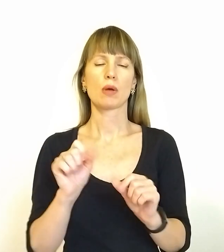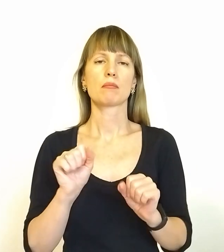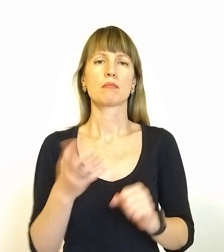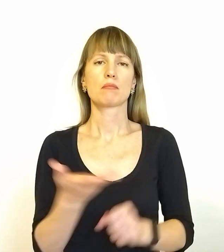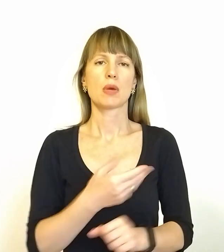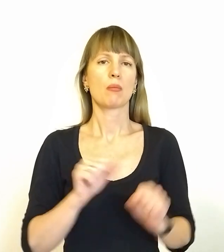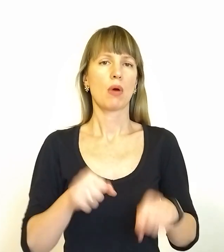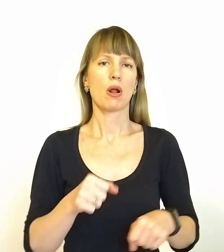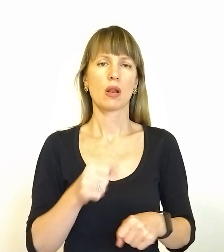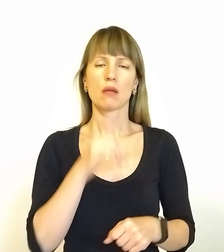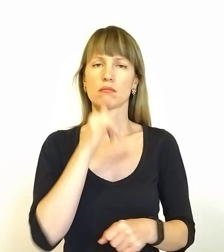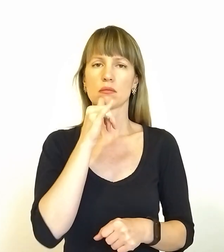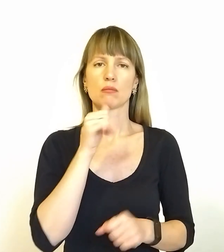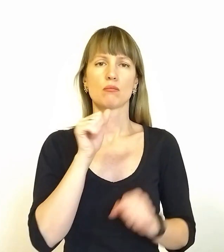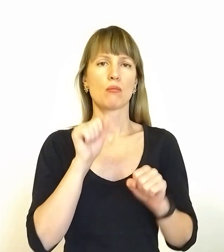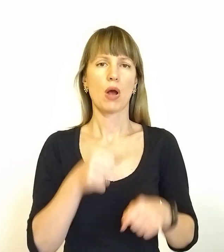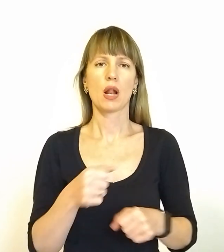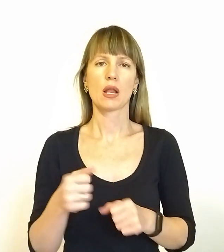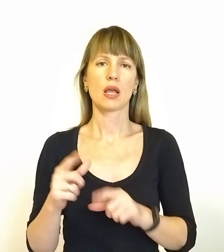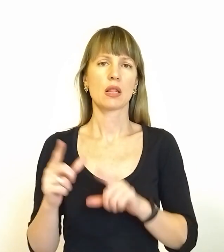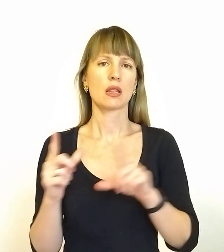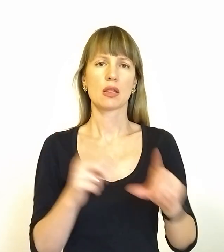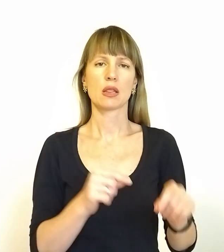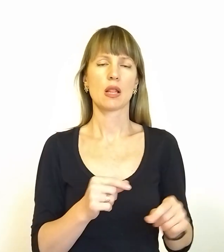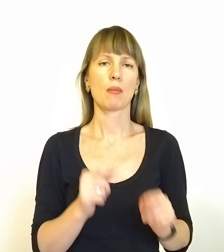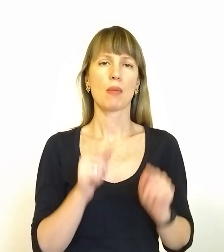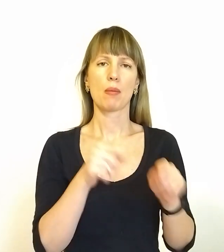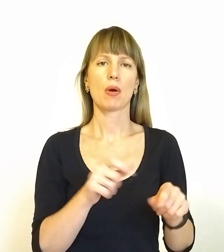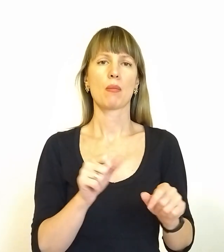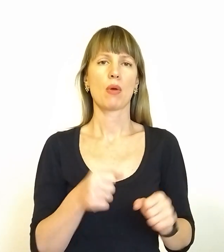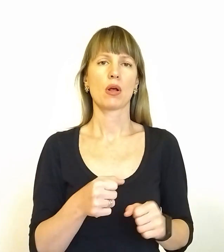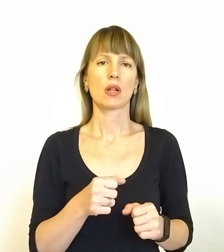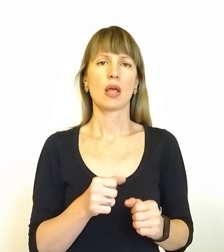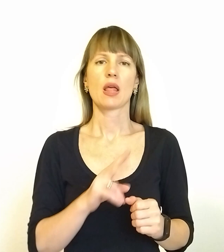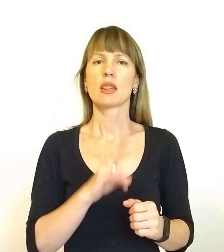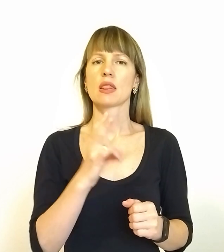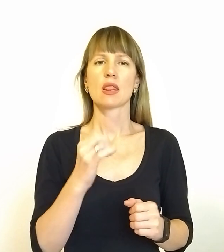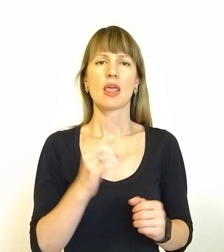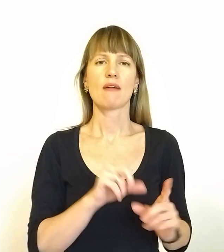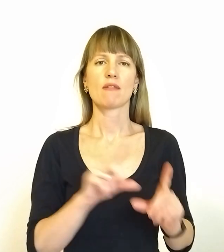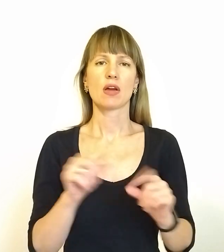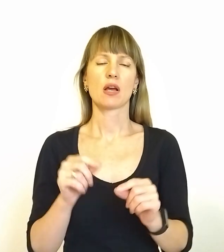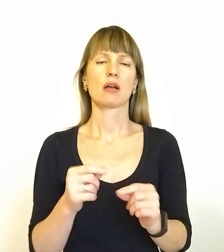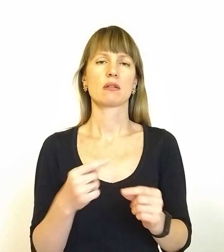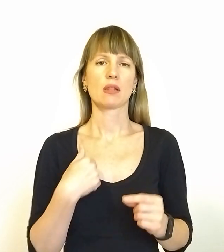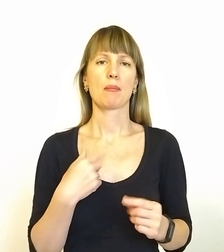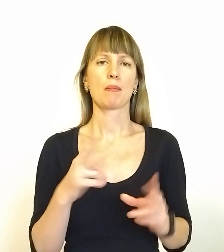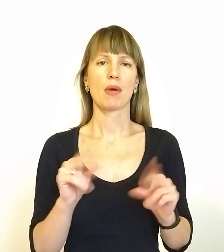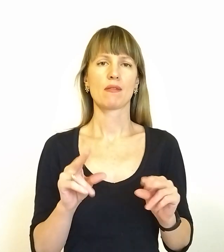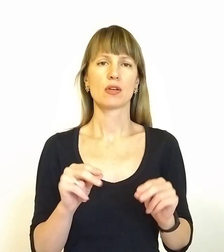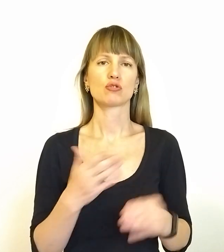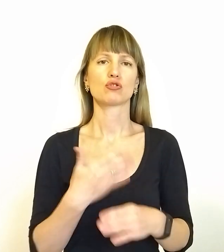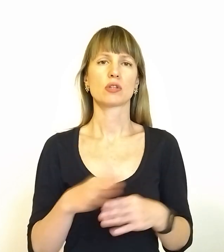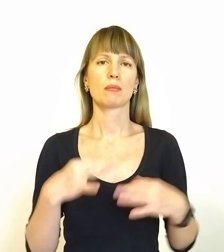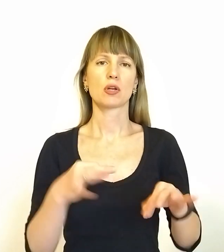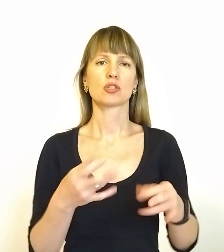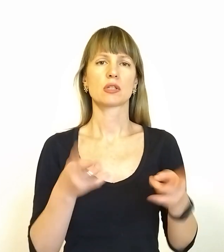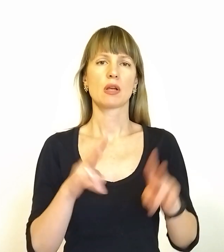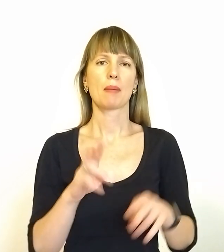не доехати, ми могли не виїхати навіть. Але, можна сказати, повезло. Частина автомобілі залишилась в Бердянську. Там, де